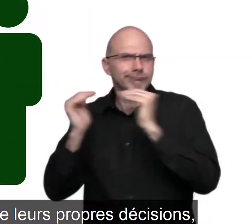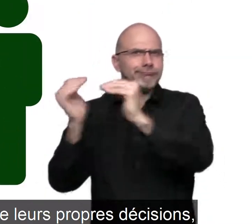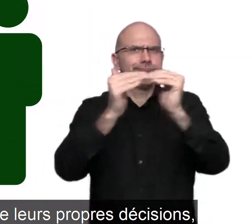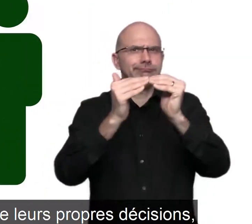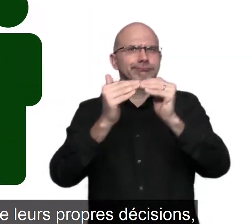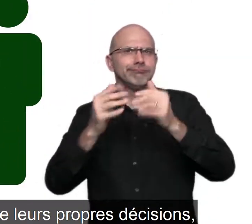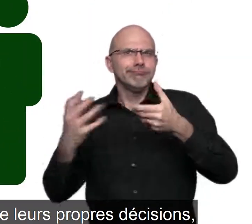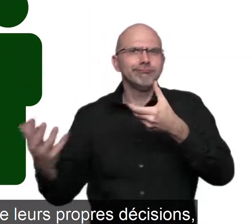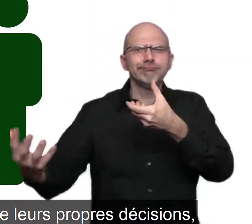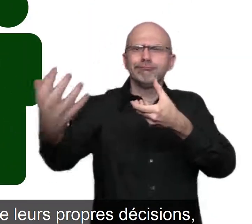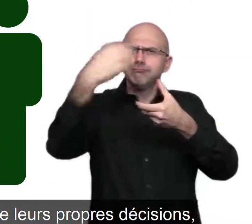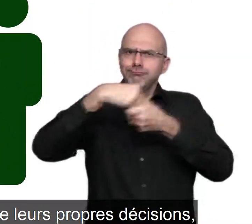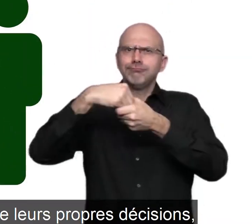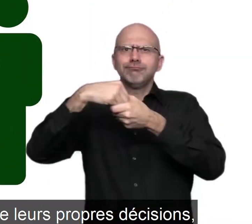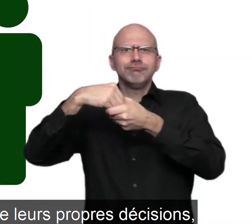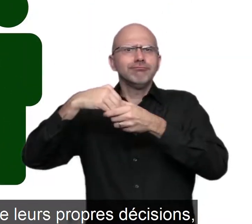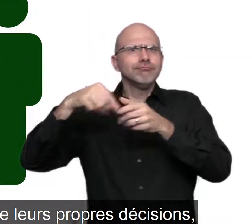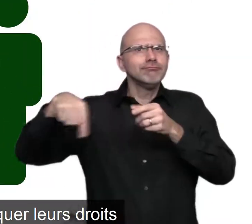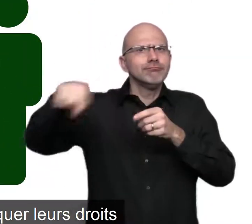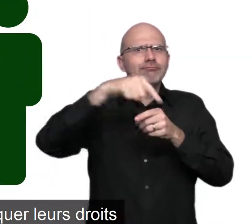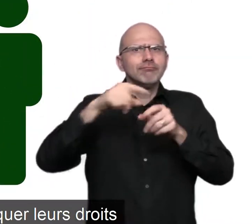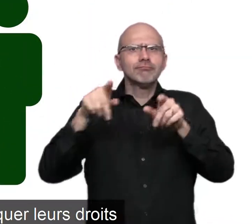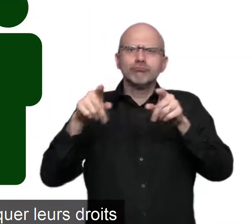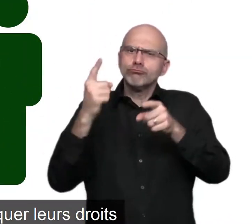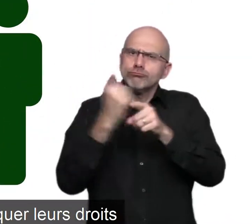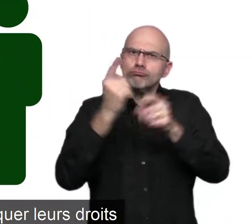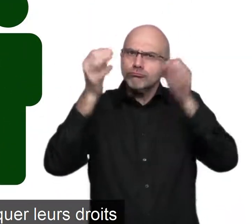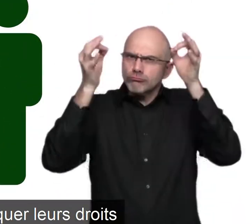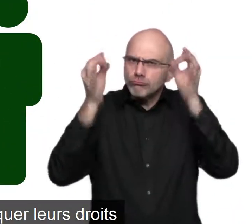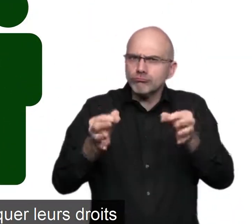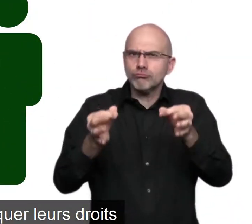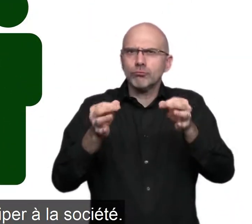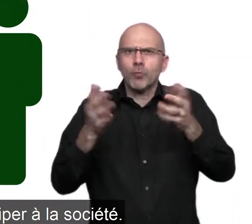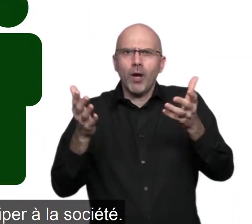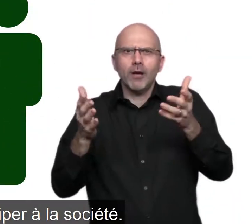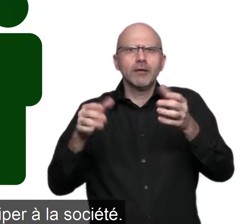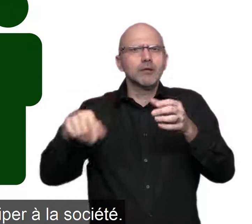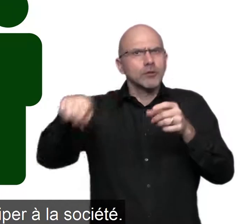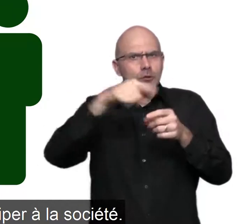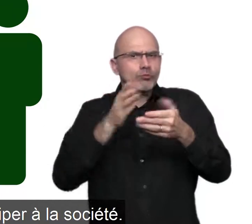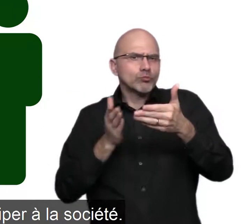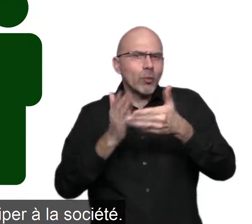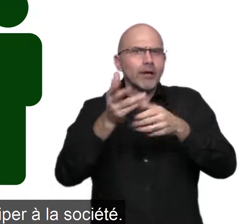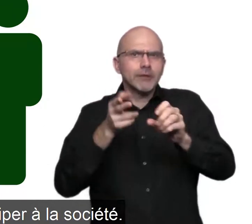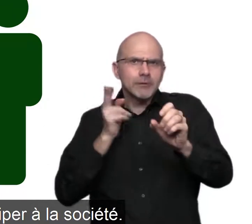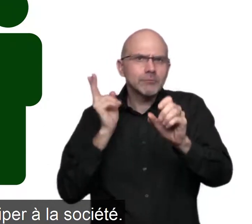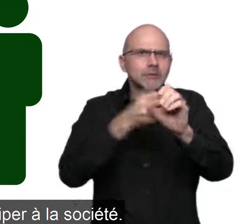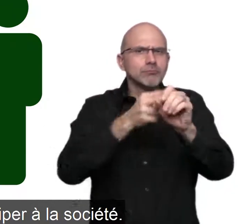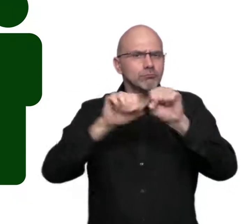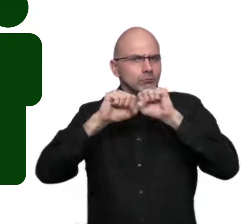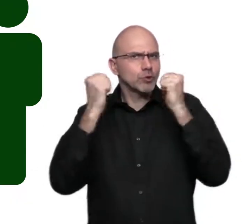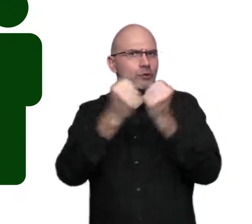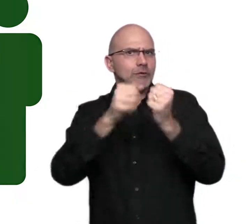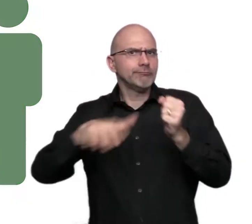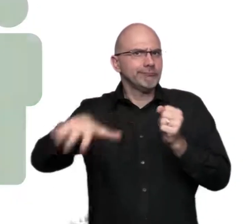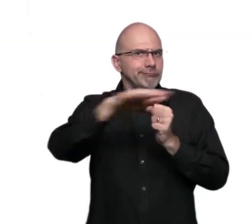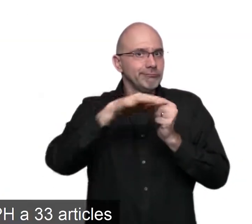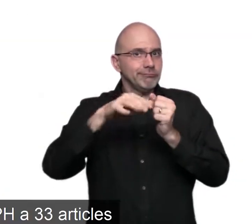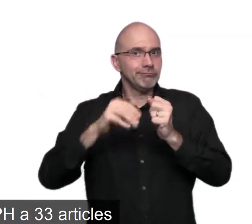prendre leurs propres décisions, revendiquer leurs droits et participer à la société. La